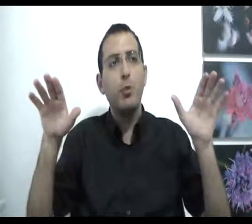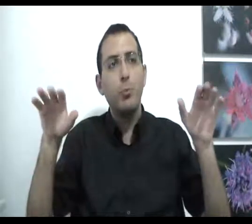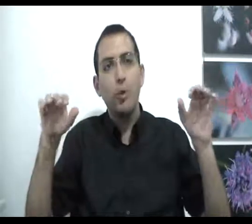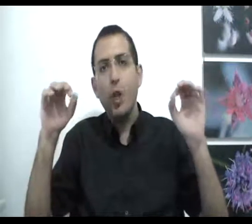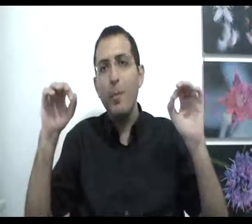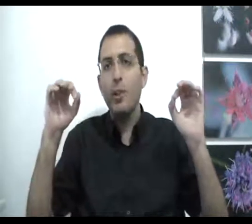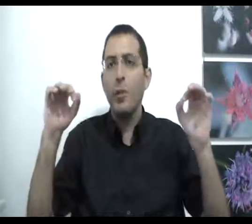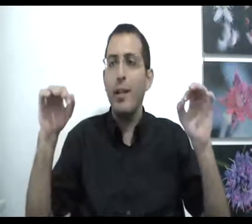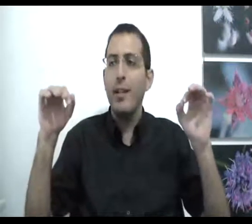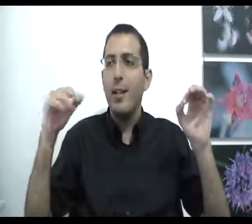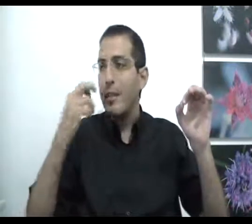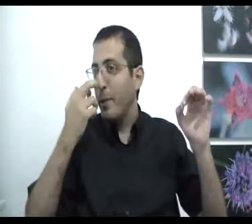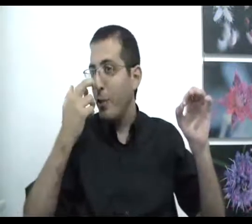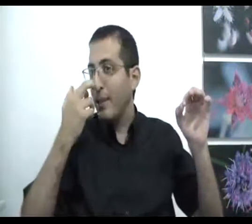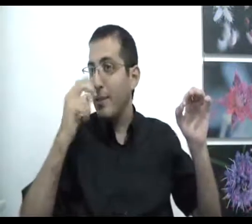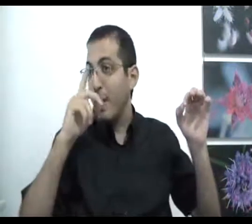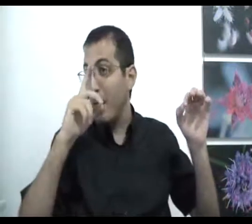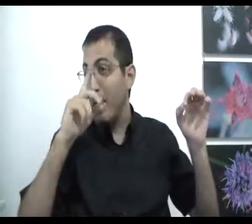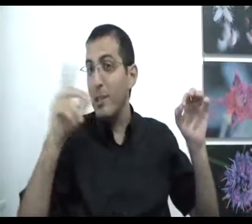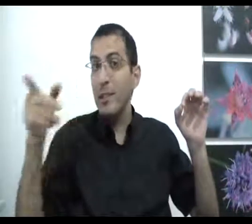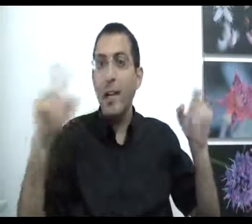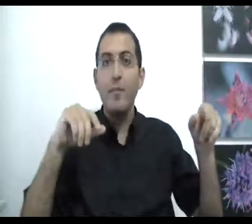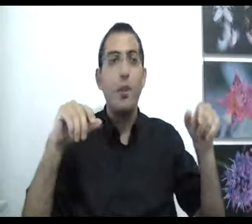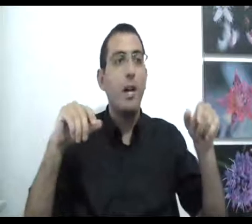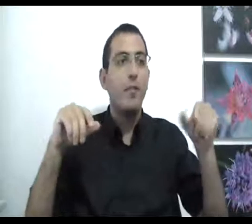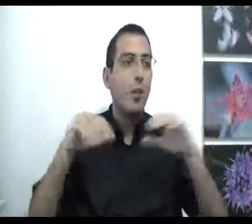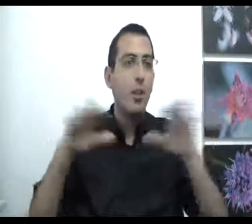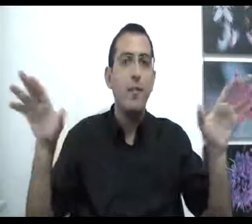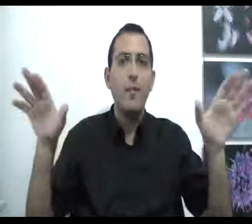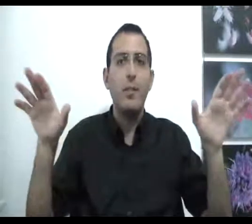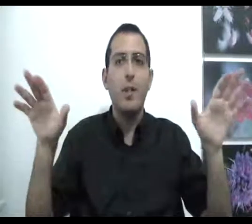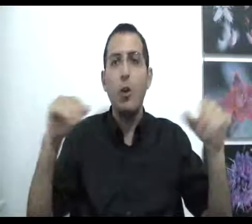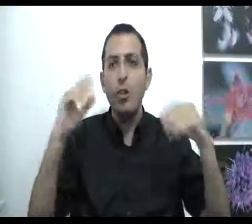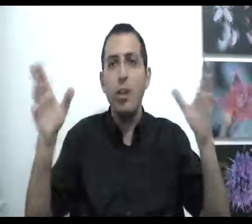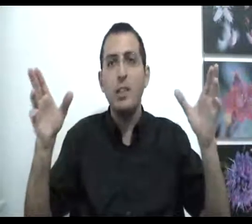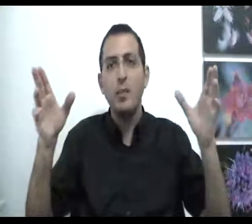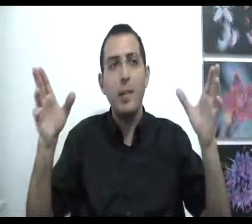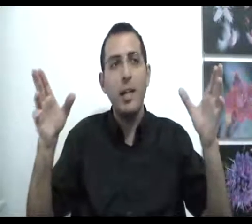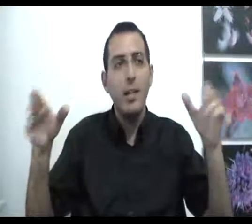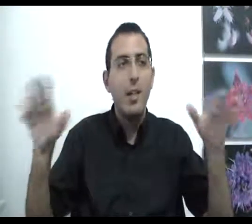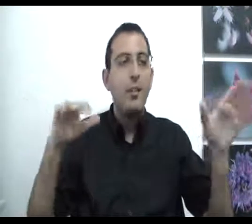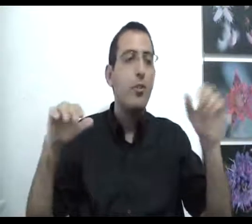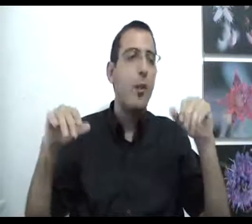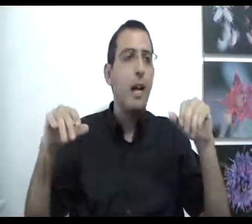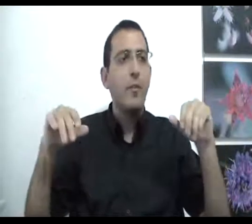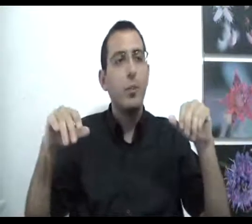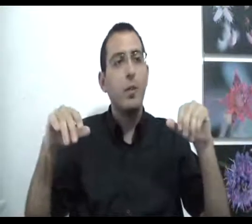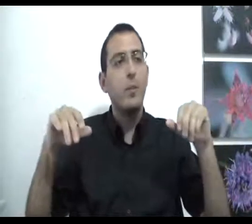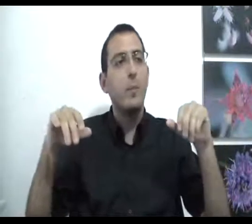קדומות כל מה שקורה תמיד תשאול את עצמך מי אמר שזה ככה ולא ההפך כל דבר ודבר כל תורה שמבין לך תשאל אולי ההפך הוא נכון